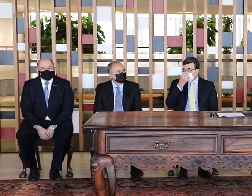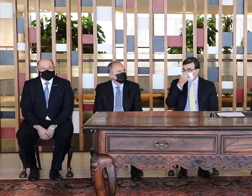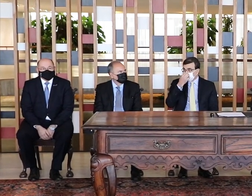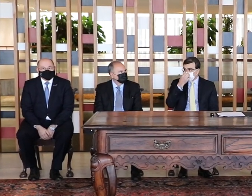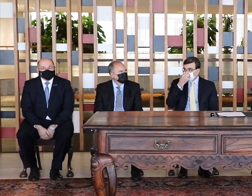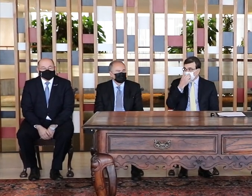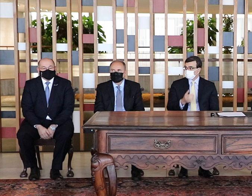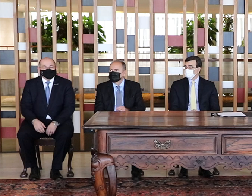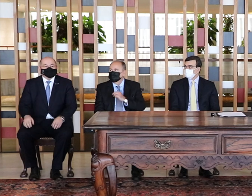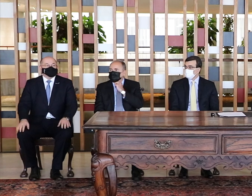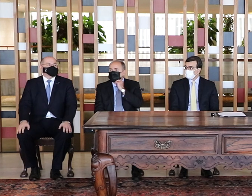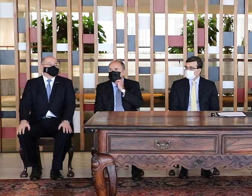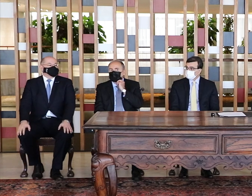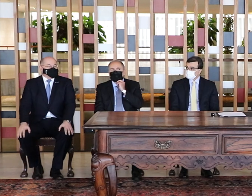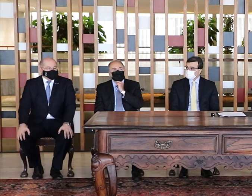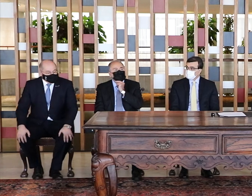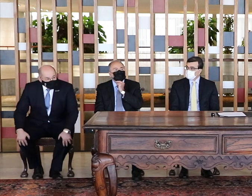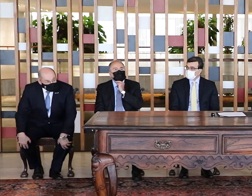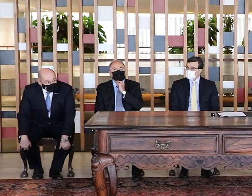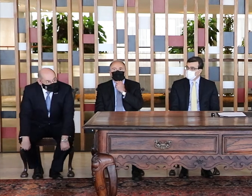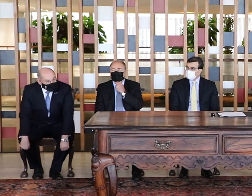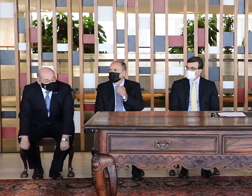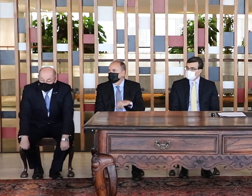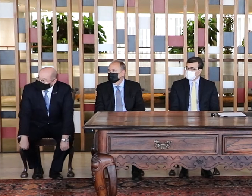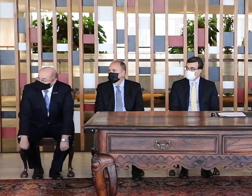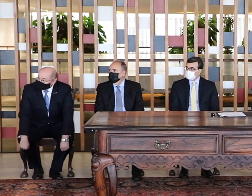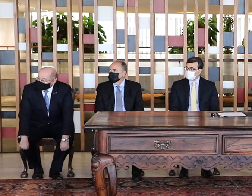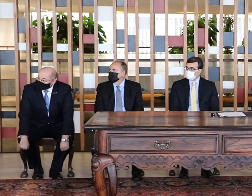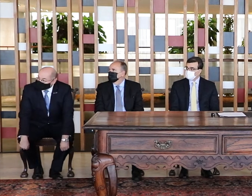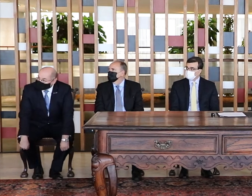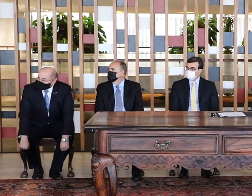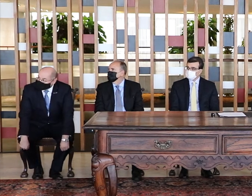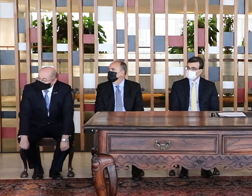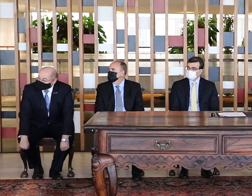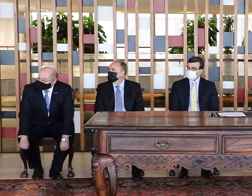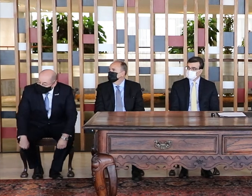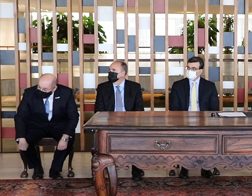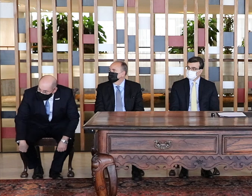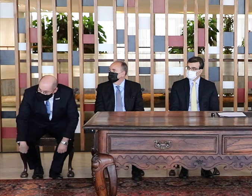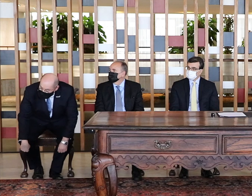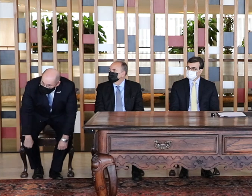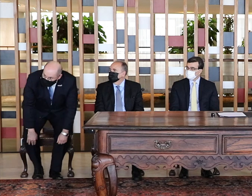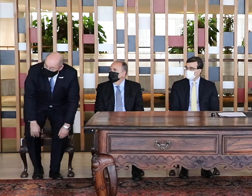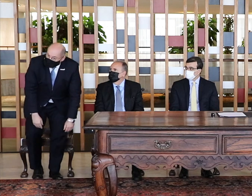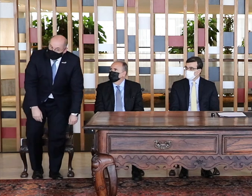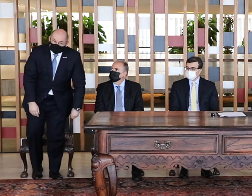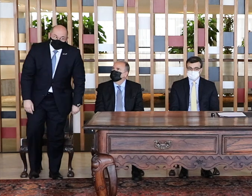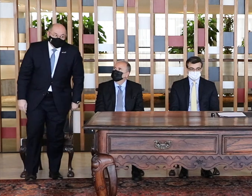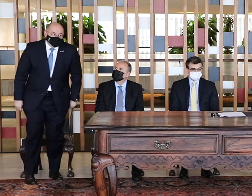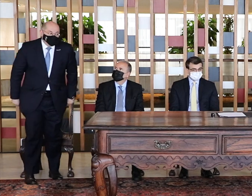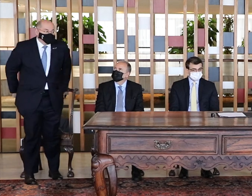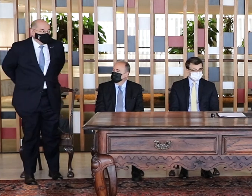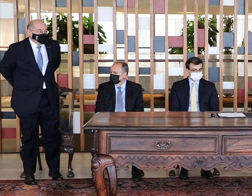e o Presidente da Agência Brasileira de Promoção de Exportações e Investimentos, Apex Brasil, Ministro Augusto